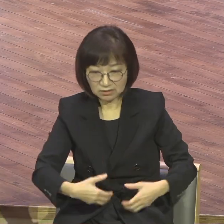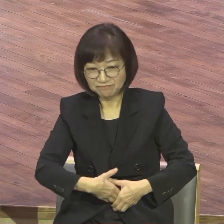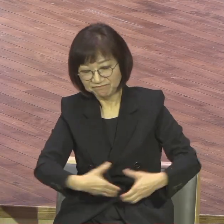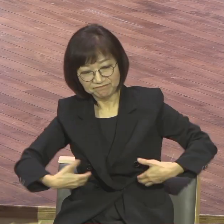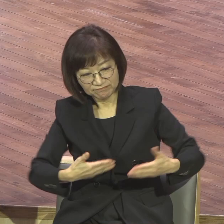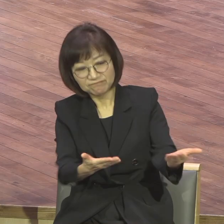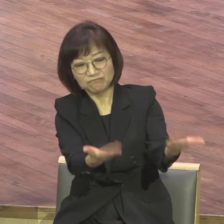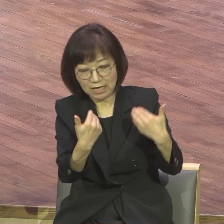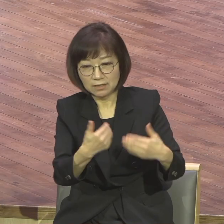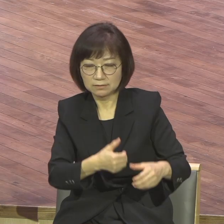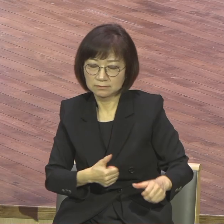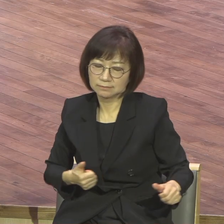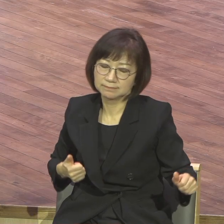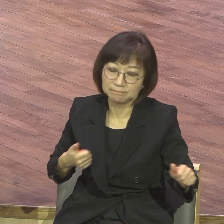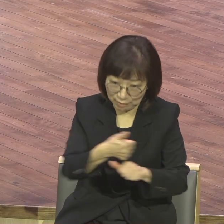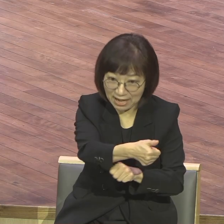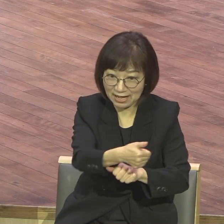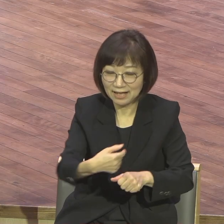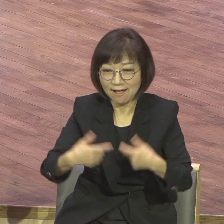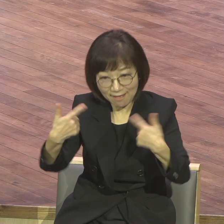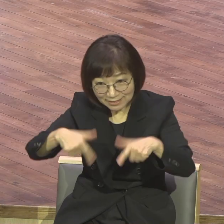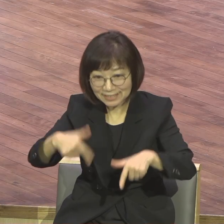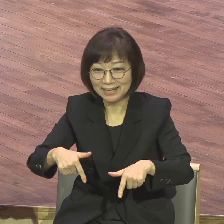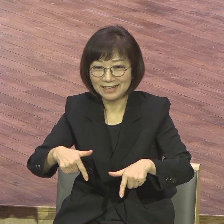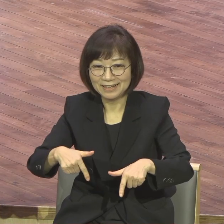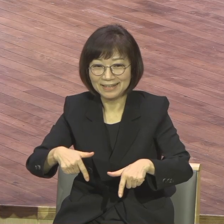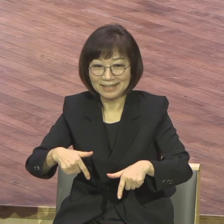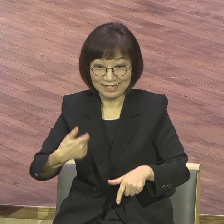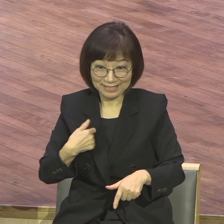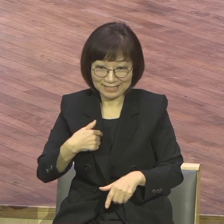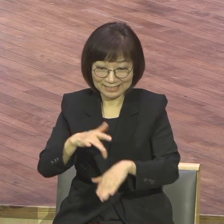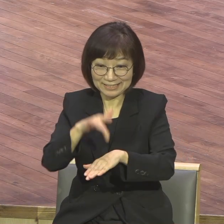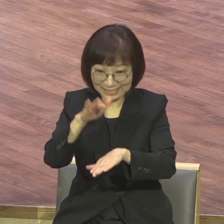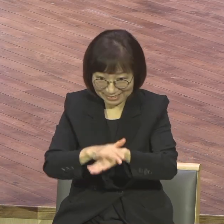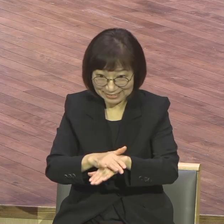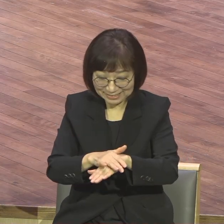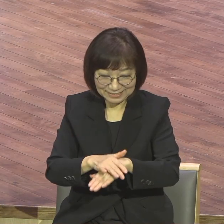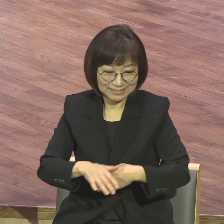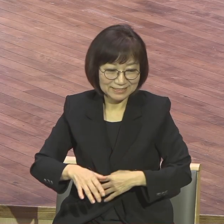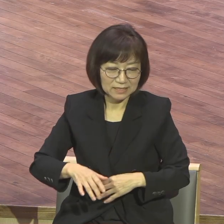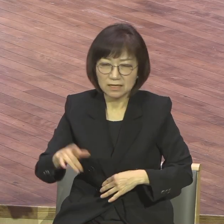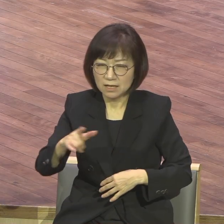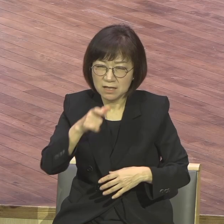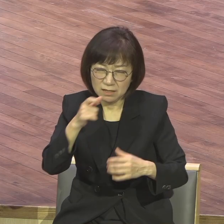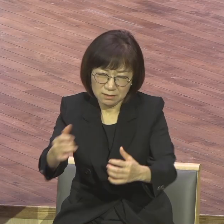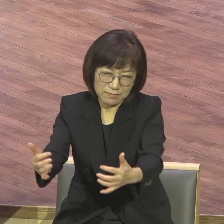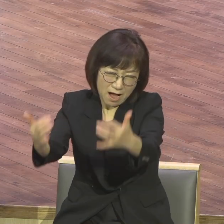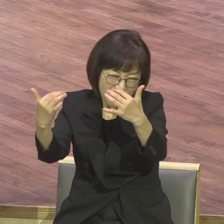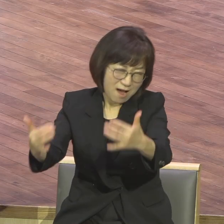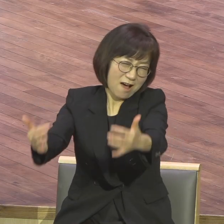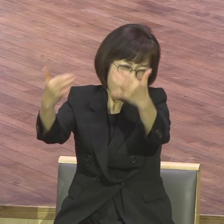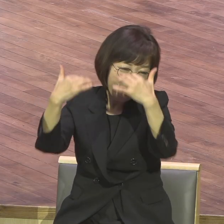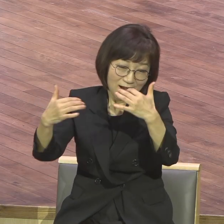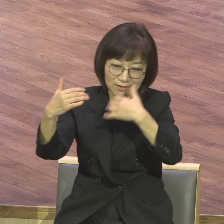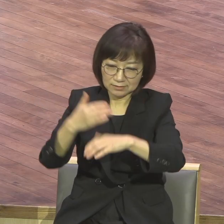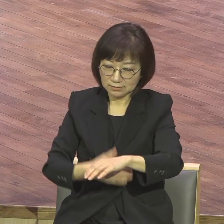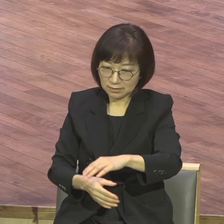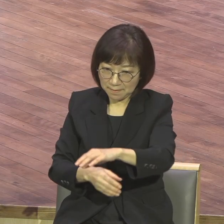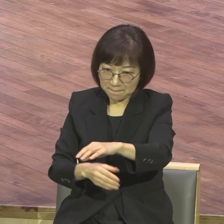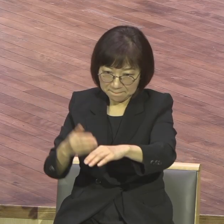그러니까 적각 응답 주시더라고 여러분 그 센 물결을 그슬려 올라가는 연어처럼